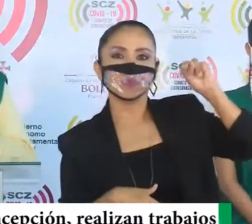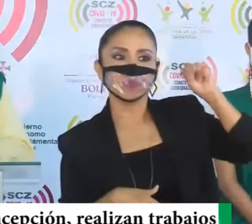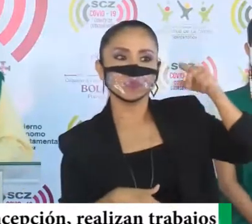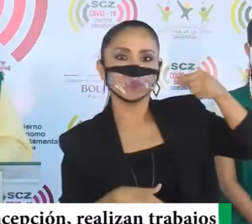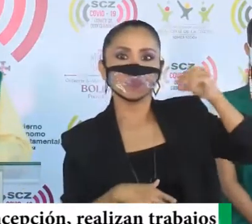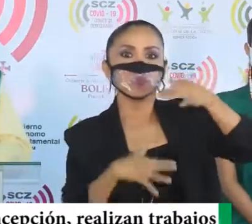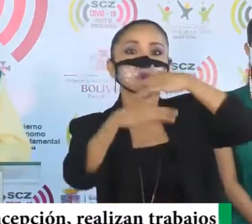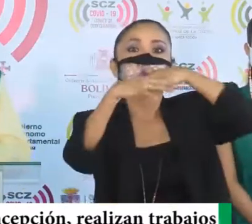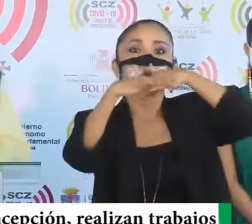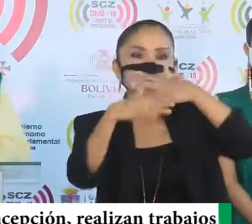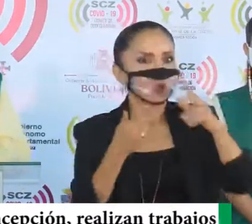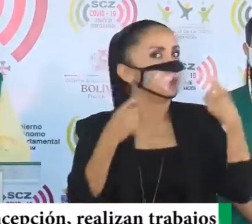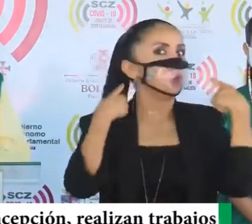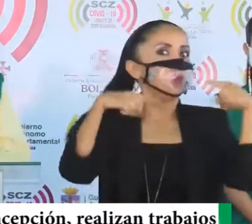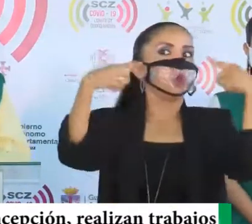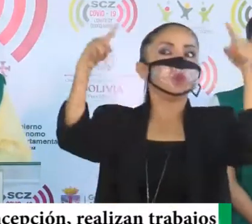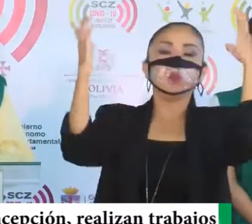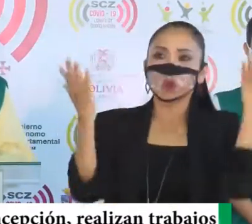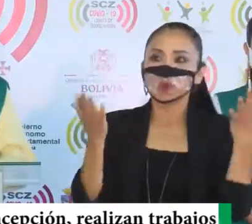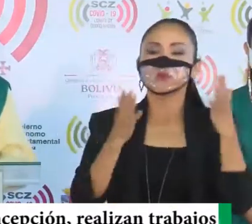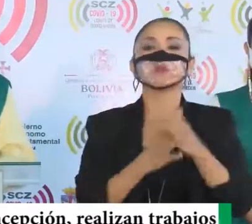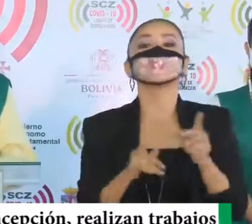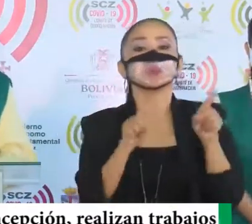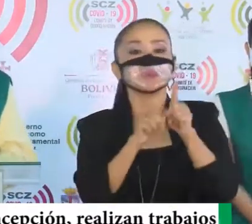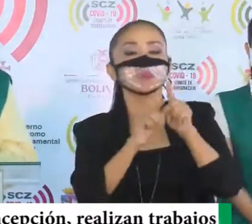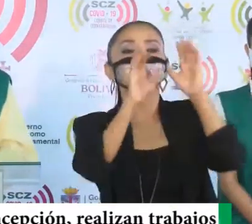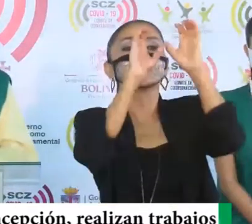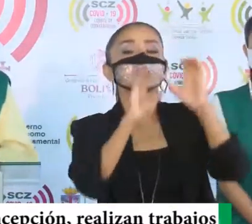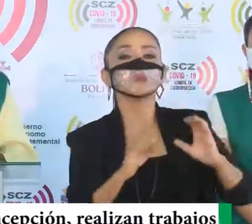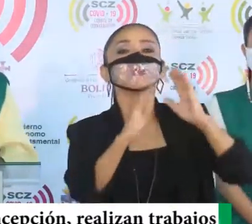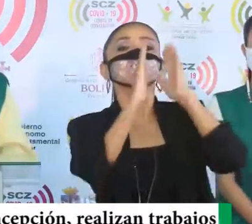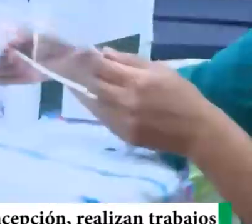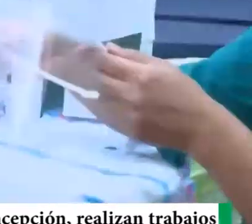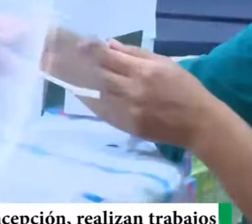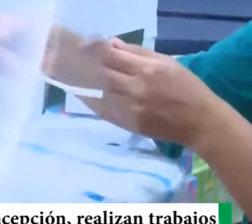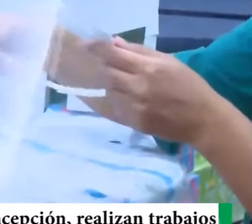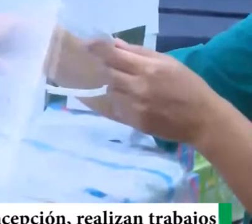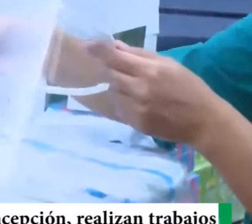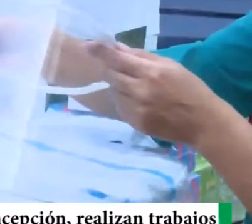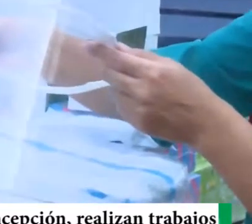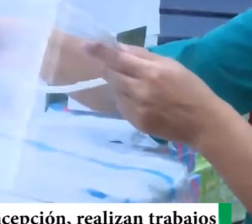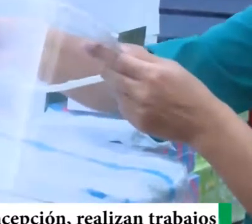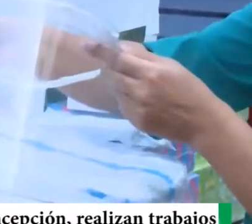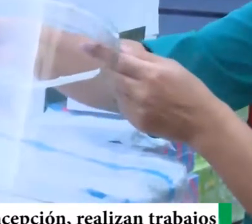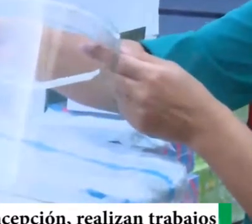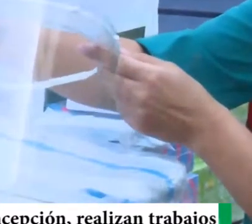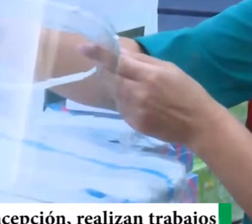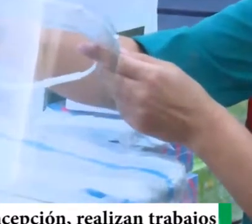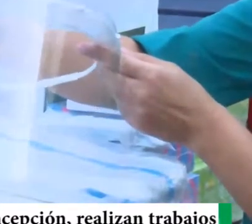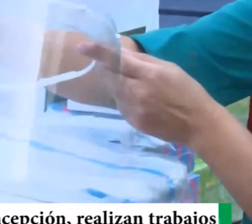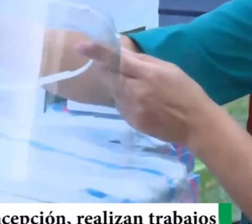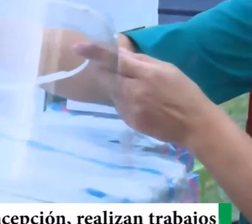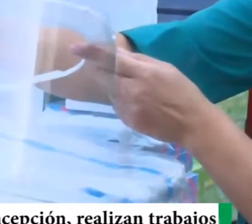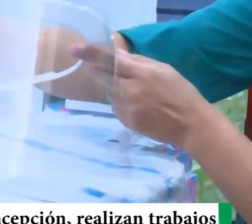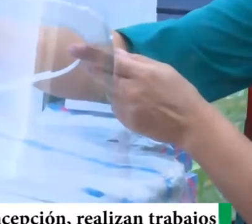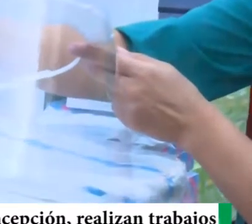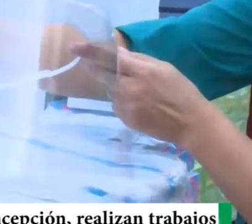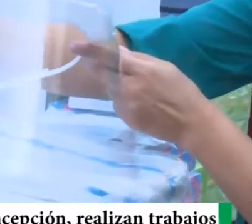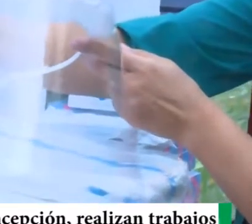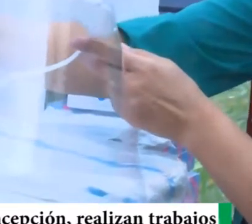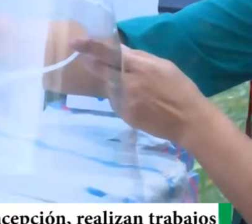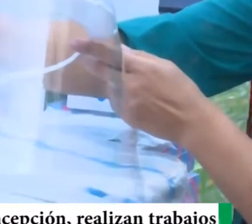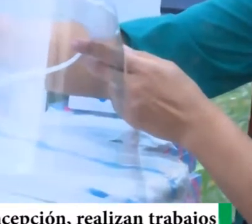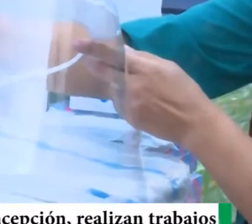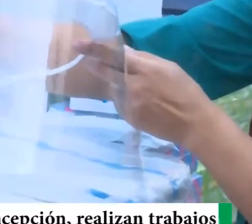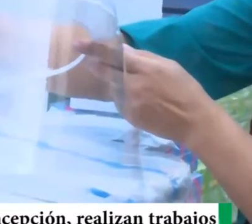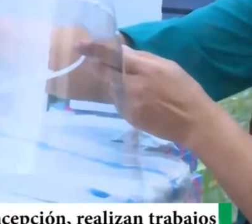de ayer, ha sido un éxito, en el municipio, Cotoca, donde, más de dos, cerca de doscientas personas, casos sospechosos,